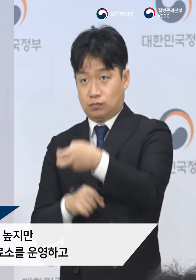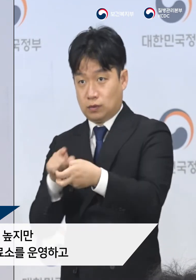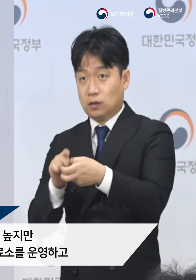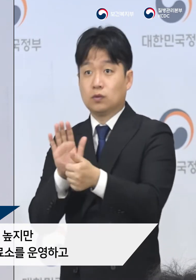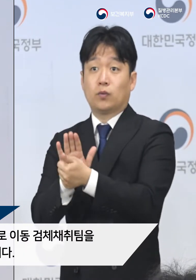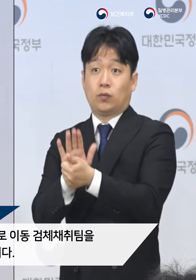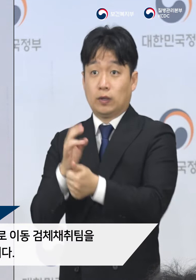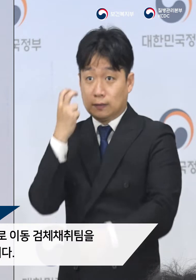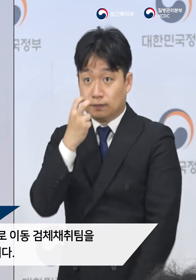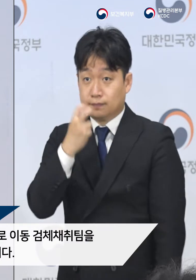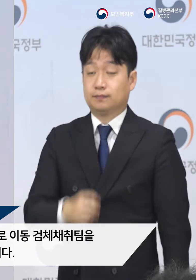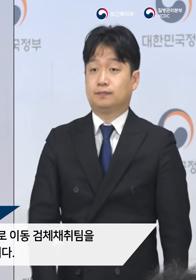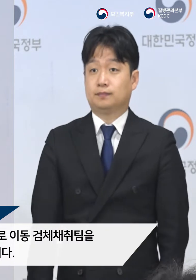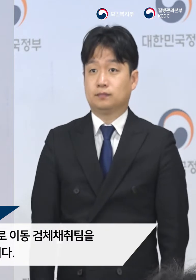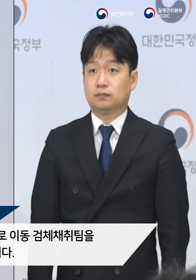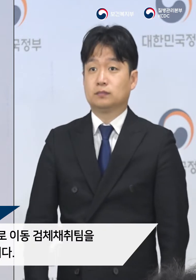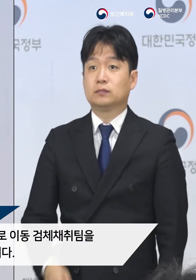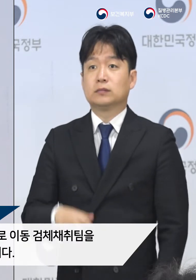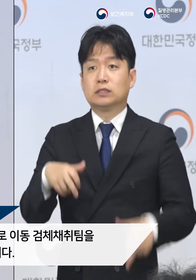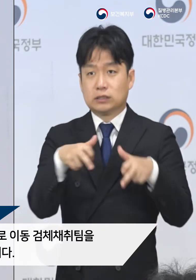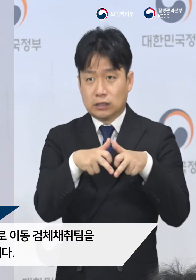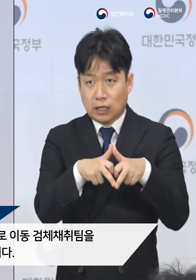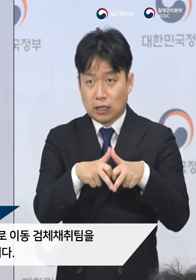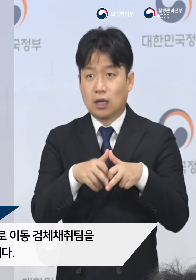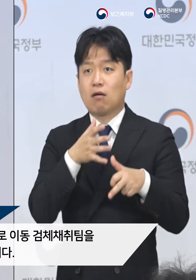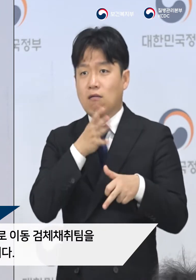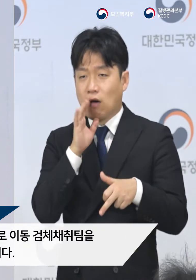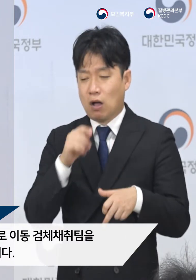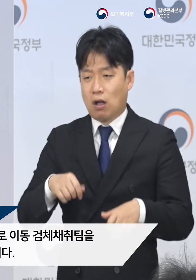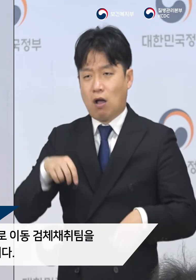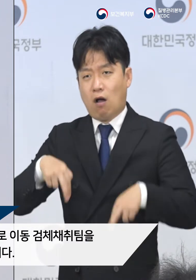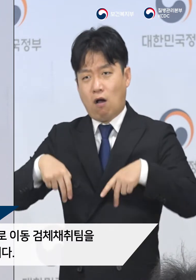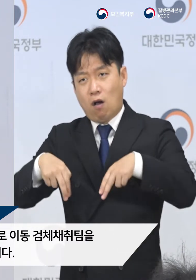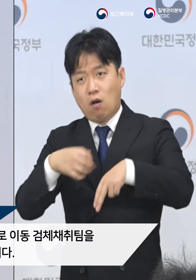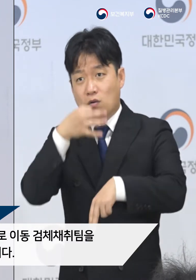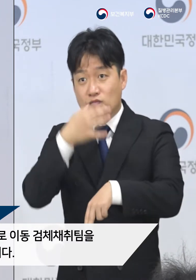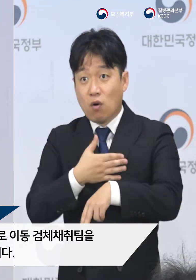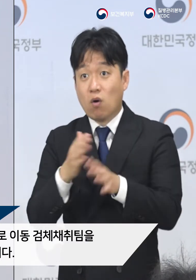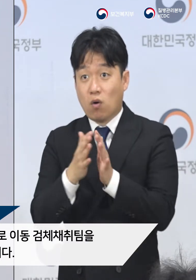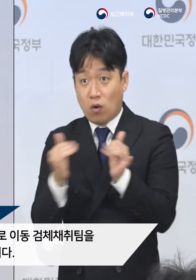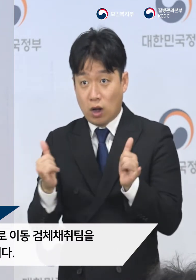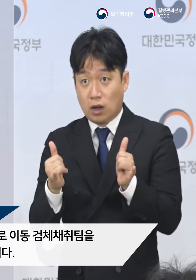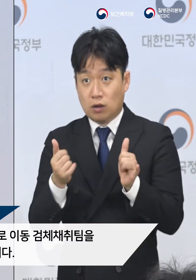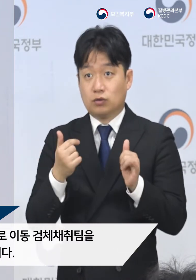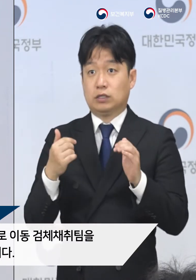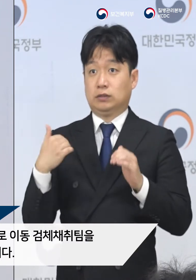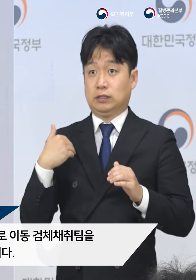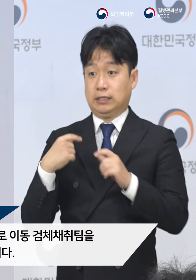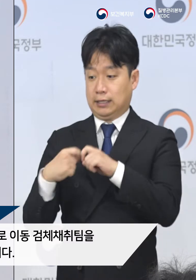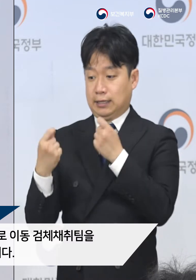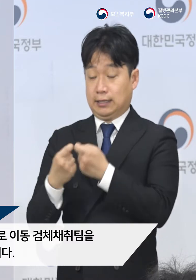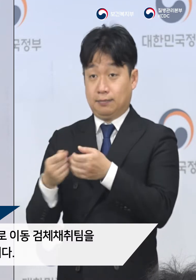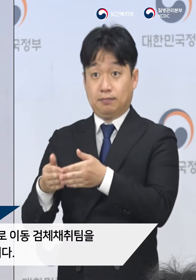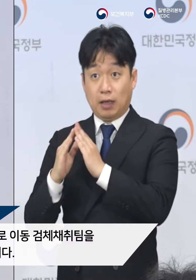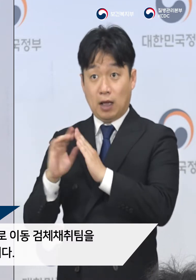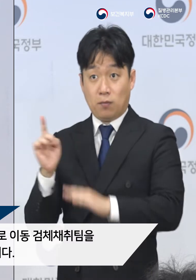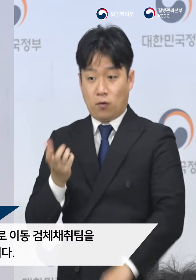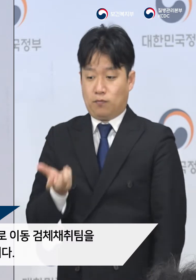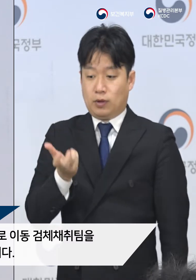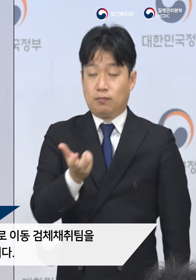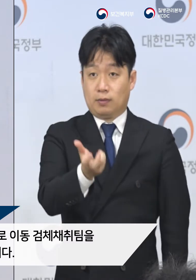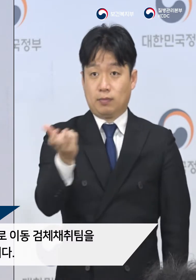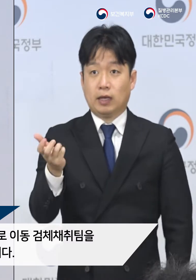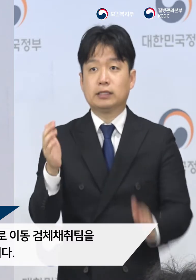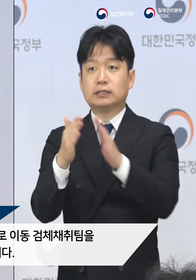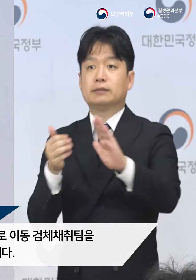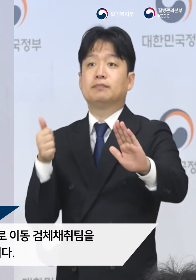중증장애인이나 노인 등 거동이 불편한 분들 대상으로 이동검체 채취팀을 구성해